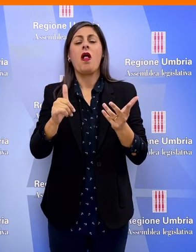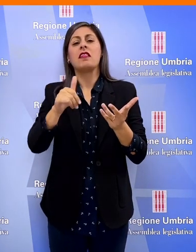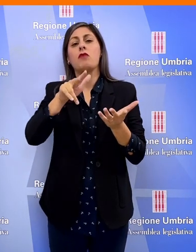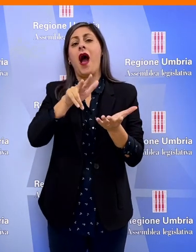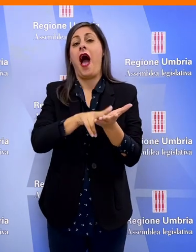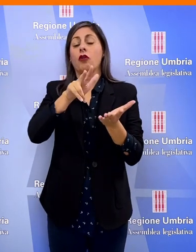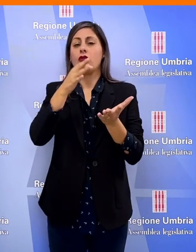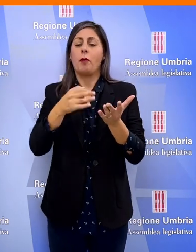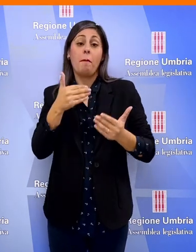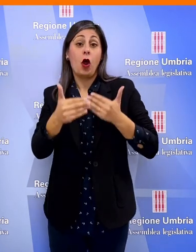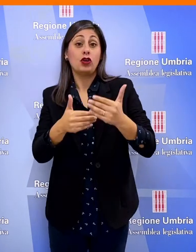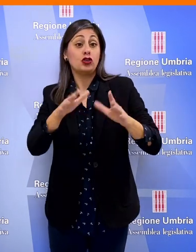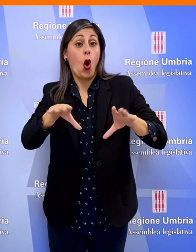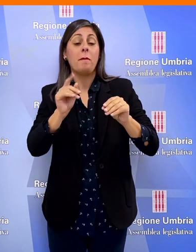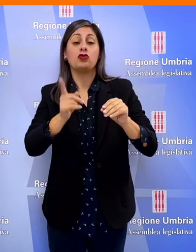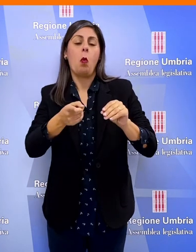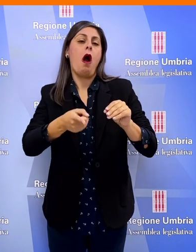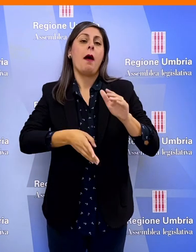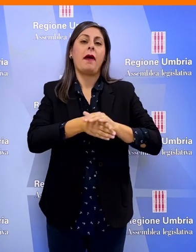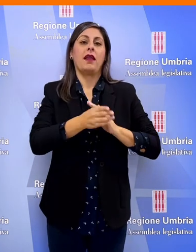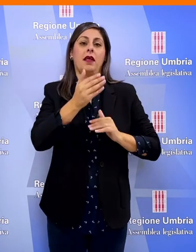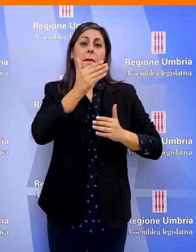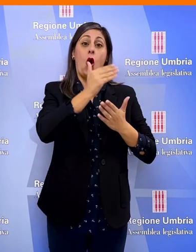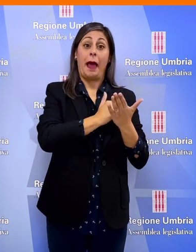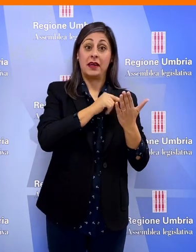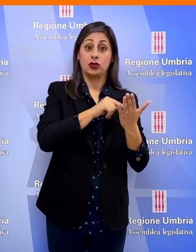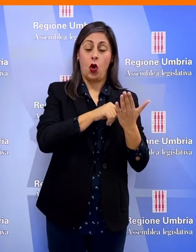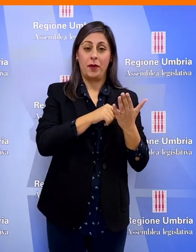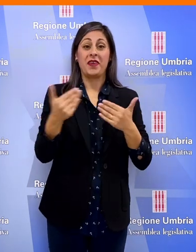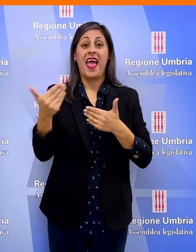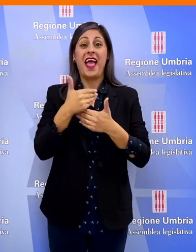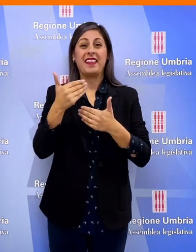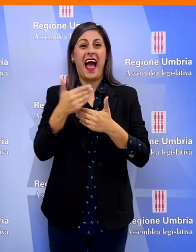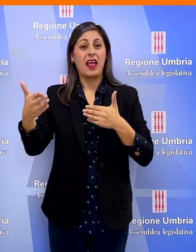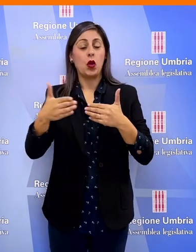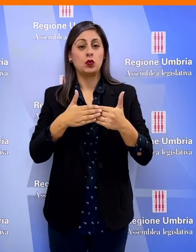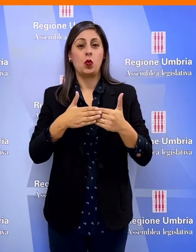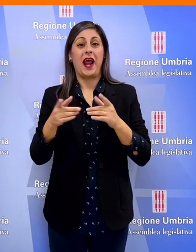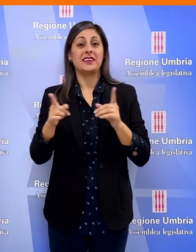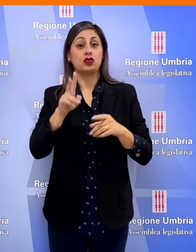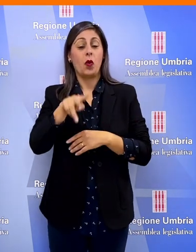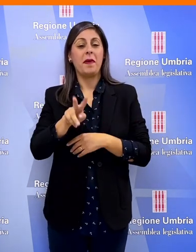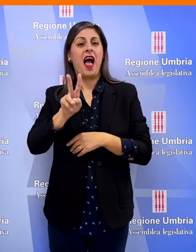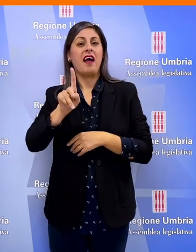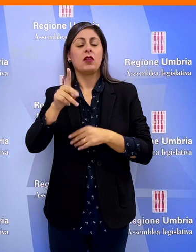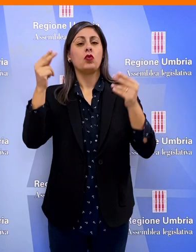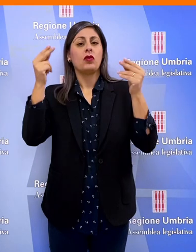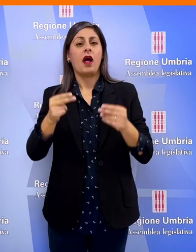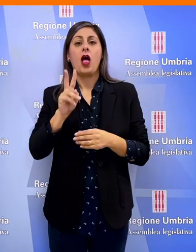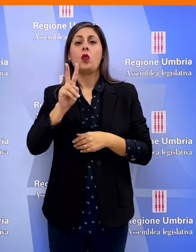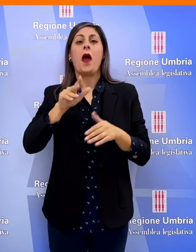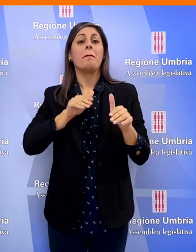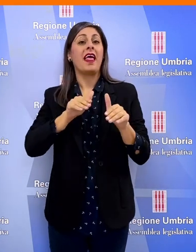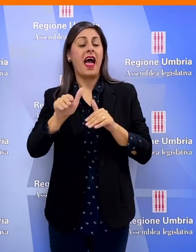atto del processo iniziato con la programmazione. Le entrate alla chiusura dell'esercizio 2021 ammontano